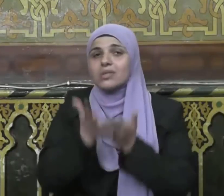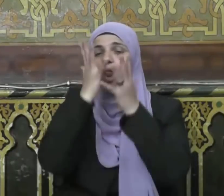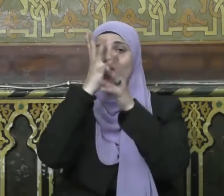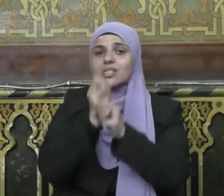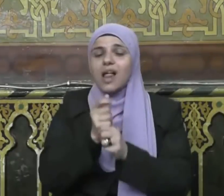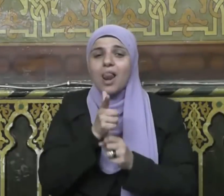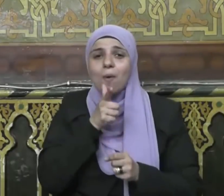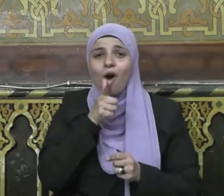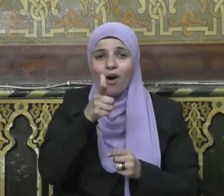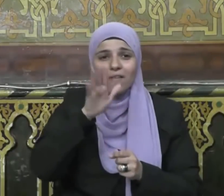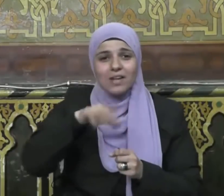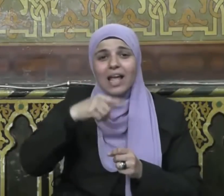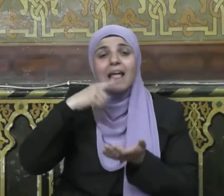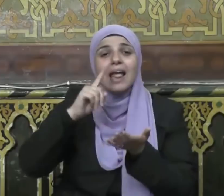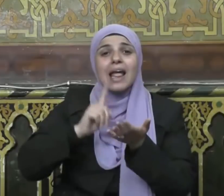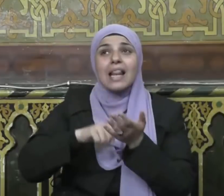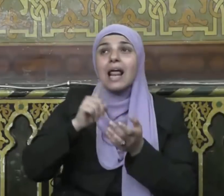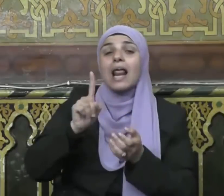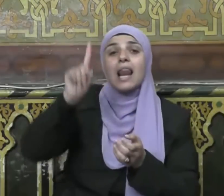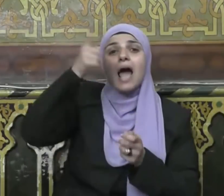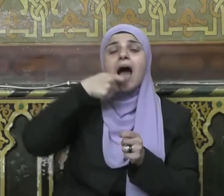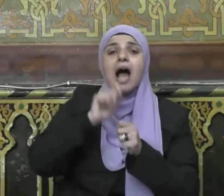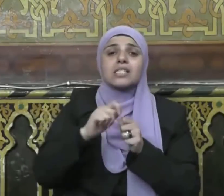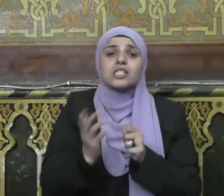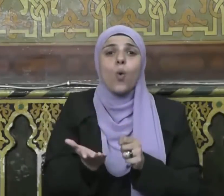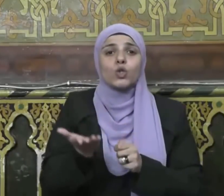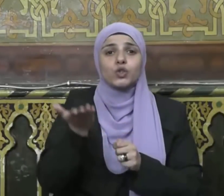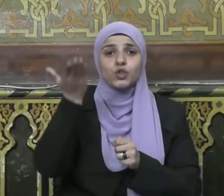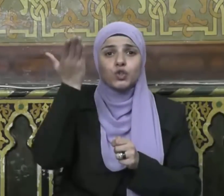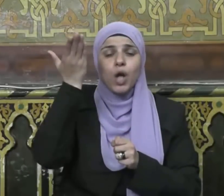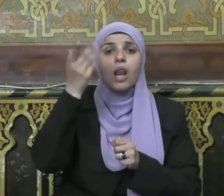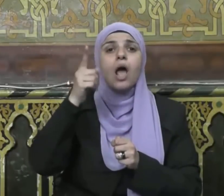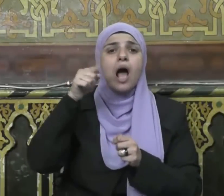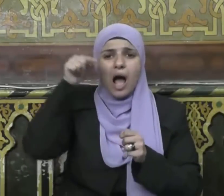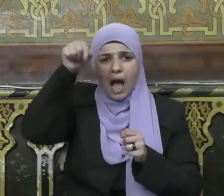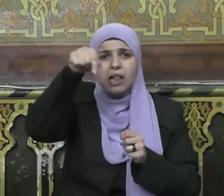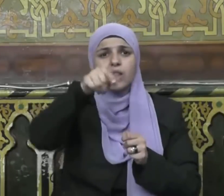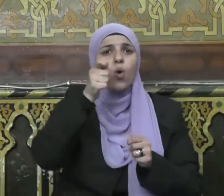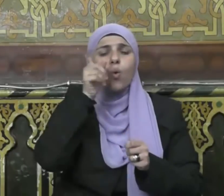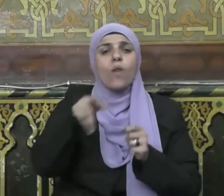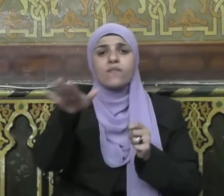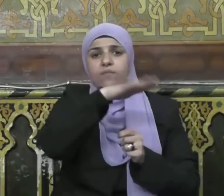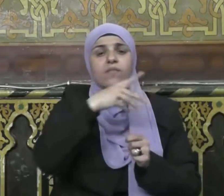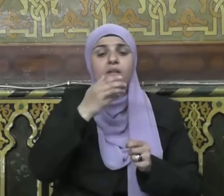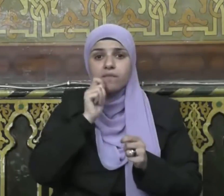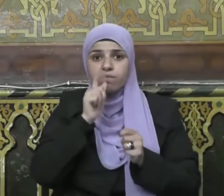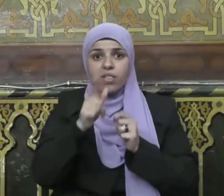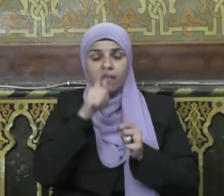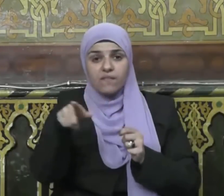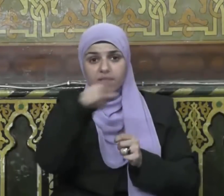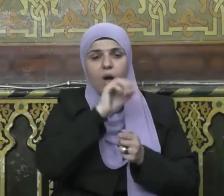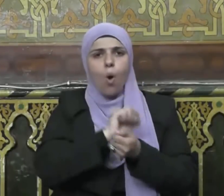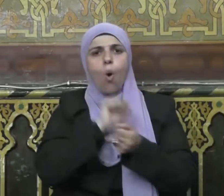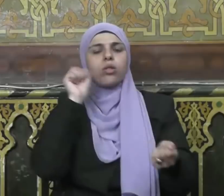عبد من عذاب النار حيث يقول نبينا صلى الله عليه وسلم الصوم جنة أي وقاية